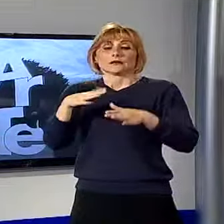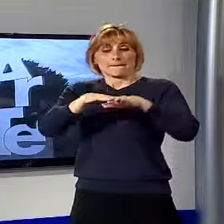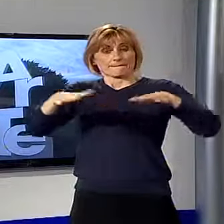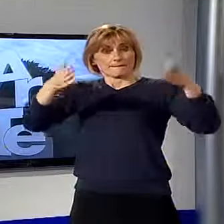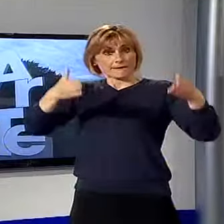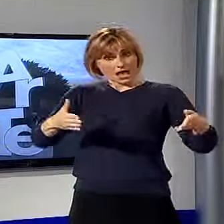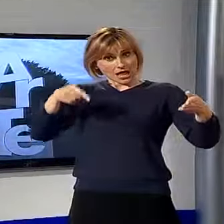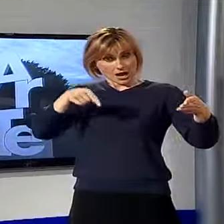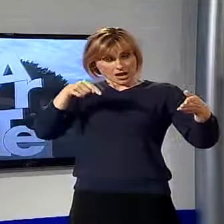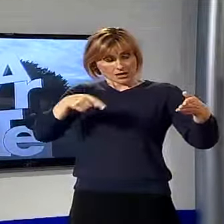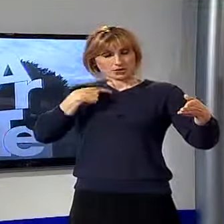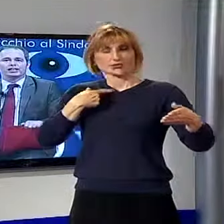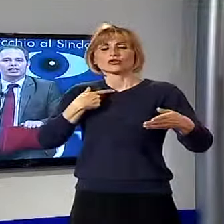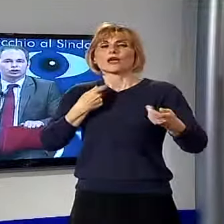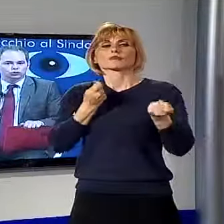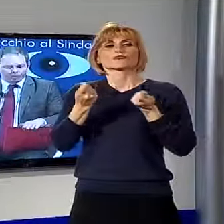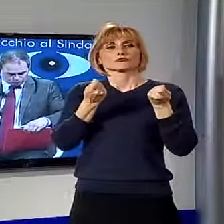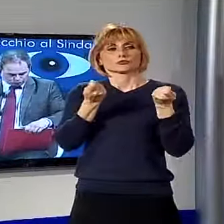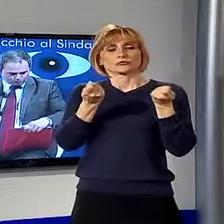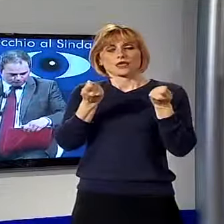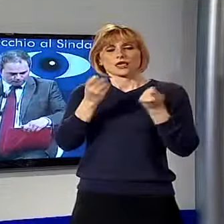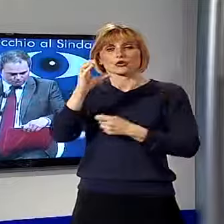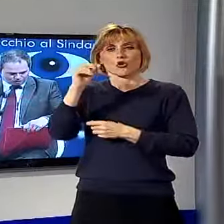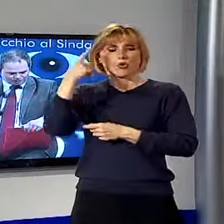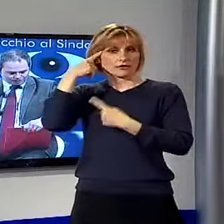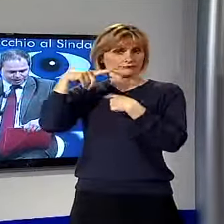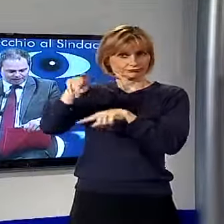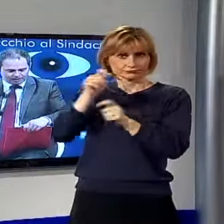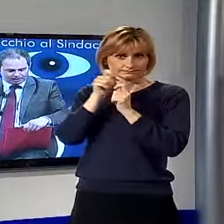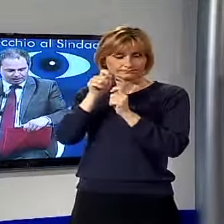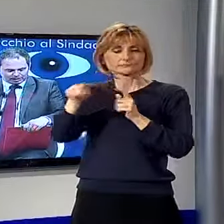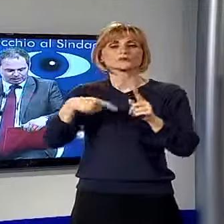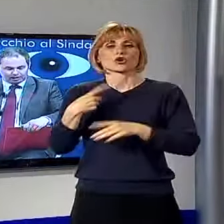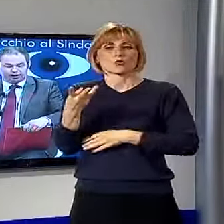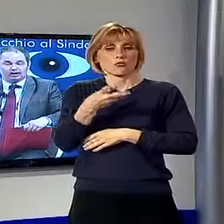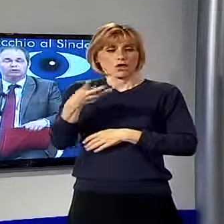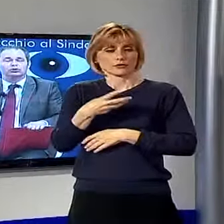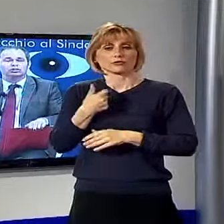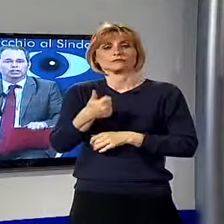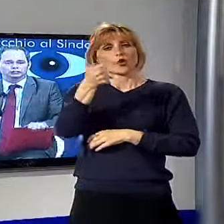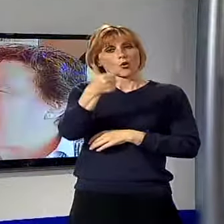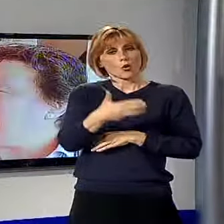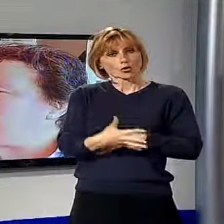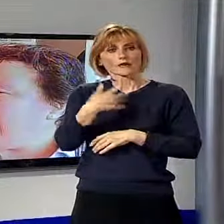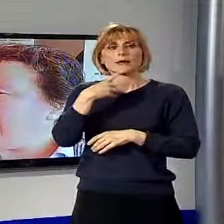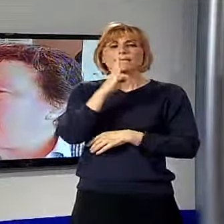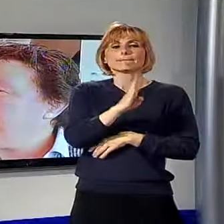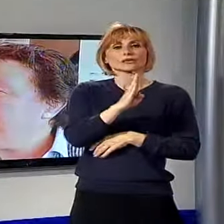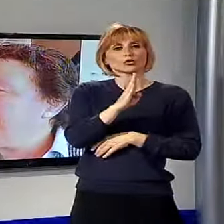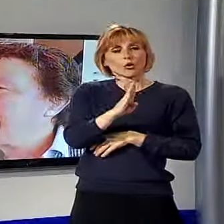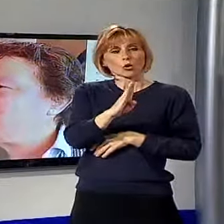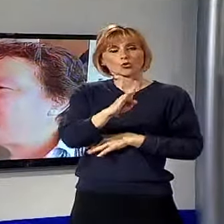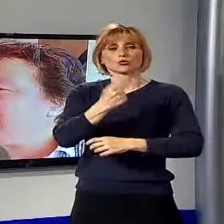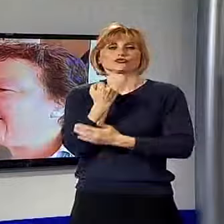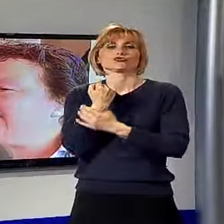Supercinema, moderati da Egidio Conca, saliranno i quattro candidati a sindaco. In ordine alfabetico, Maria Pia Bertolucci